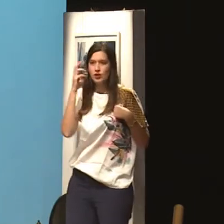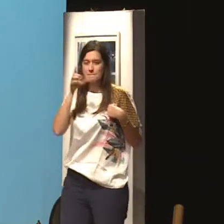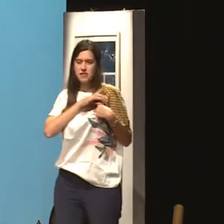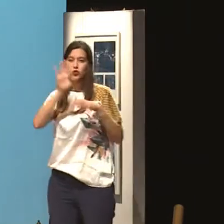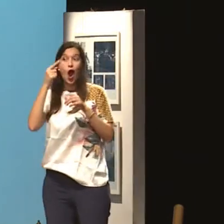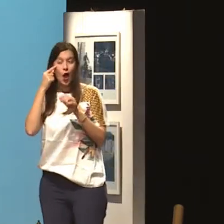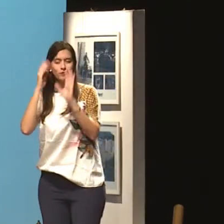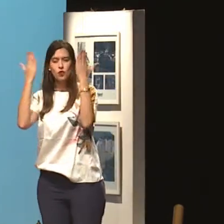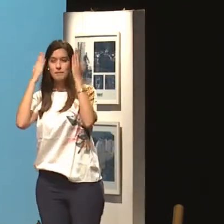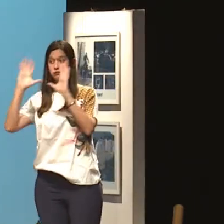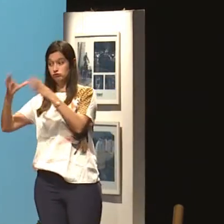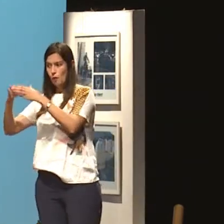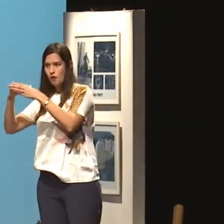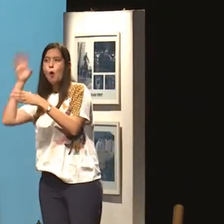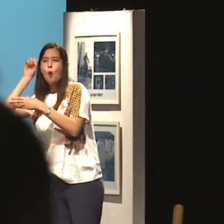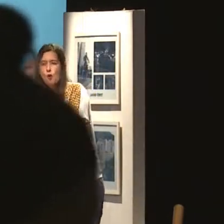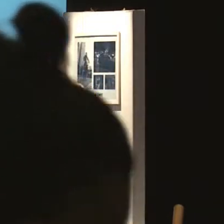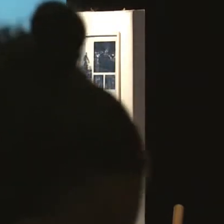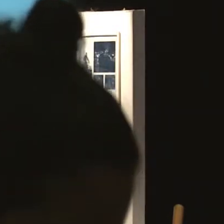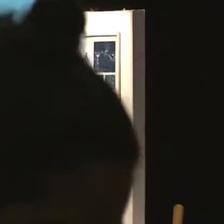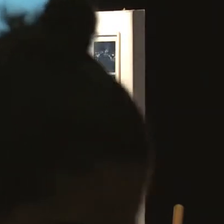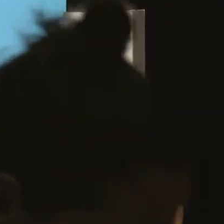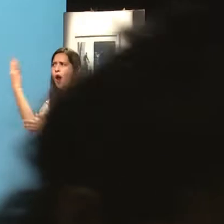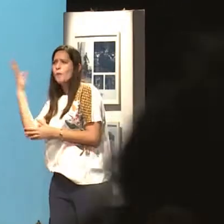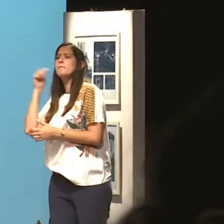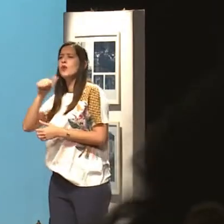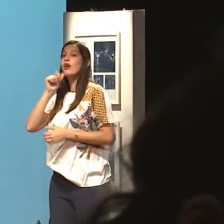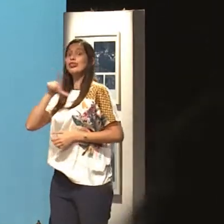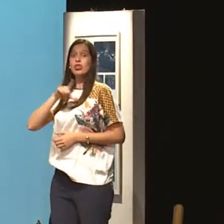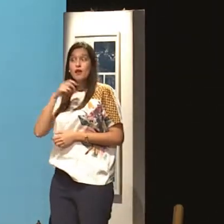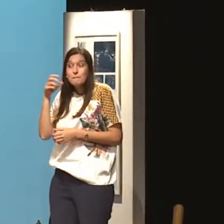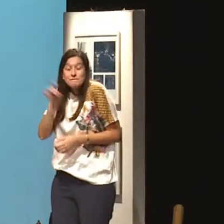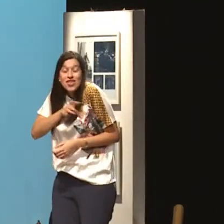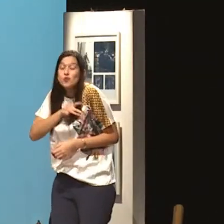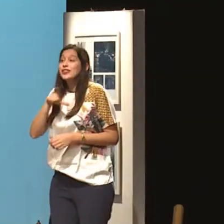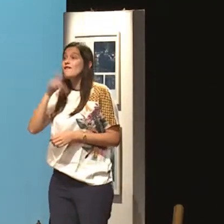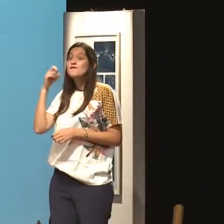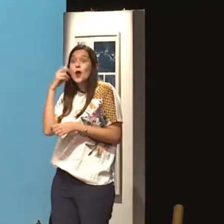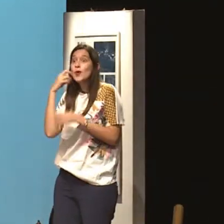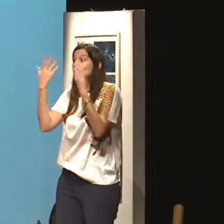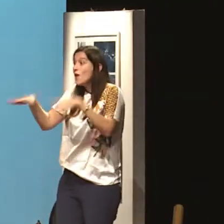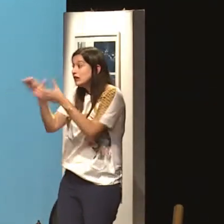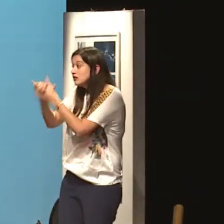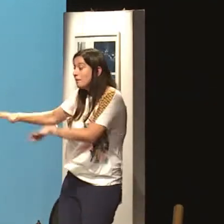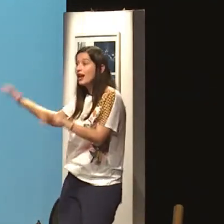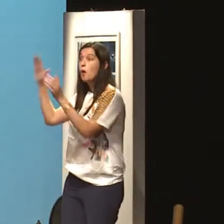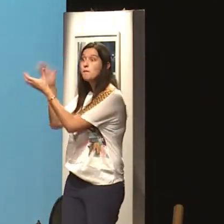E, olha assim, vergonha está em vermelho ali. Eu vou dar um exemplo, assim, em relação à comunidade ouvinte, né? A maioria das mulheres